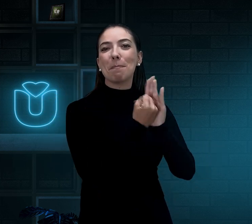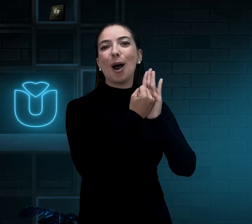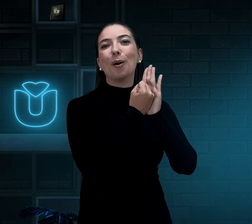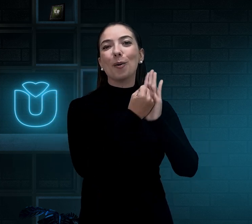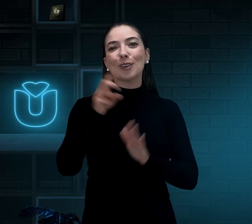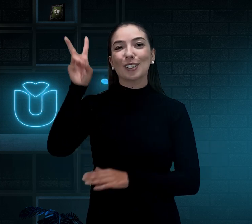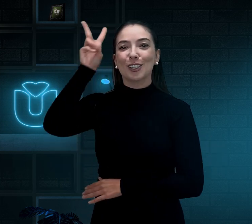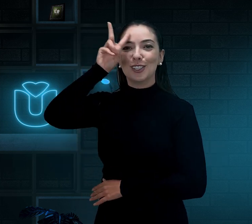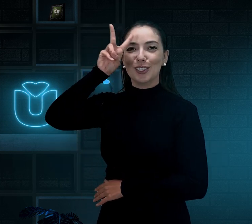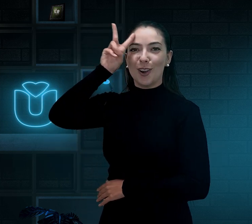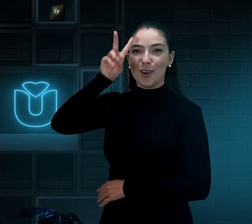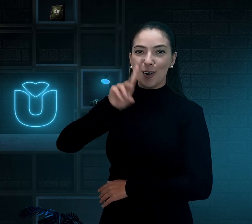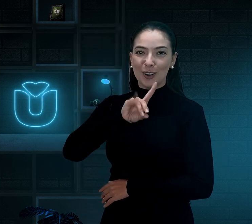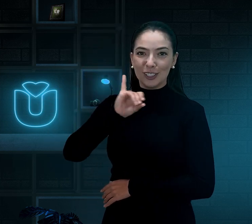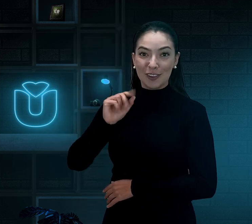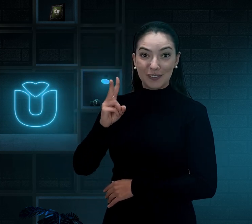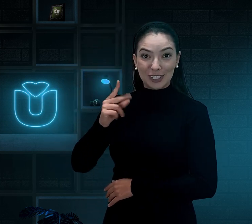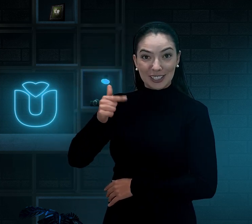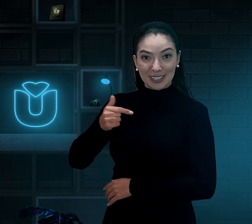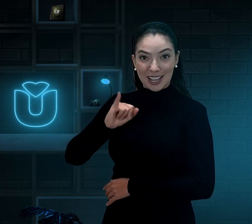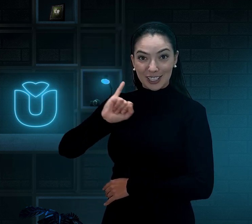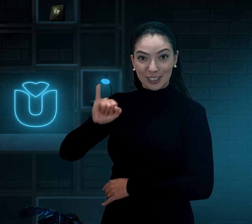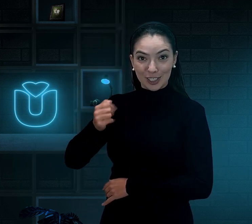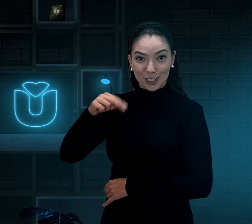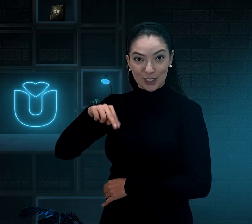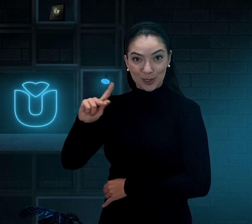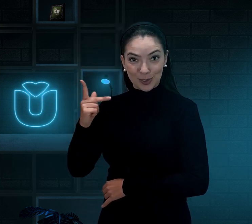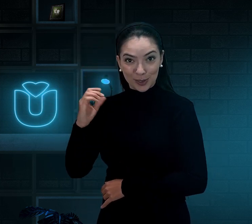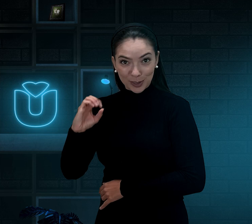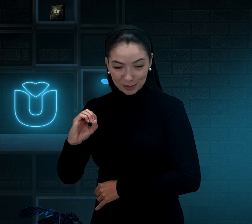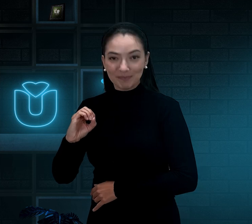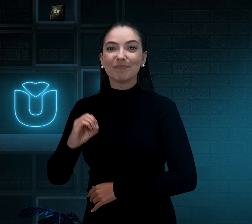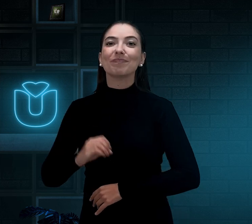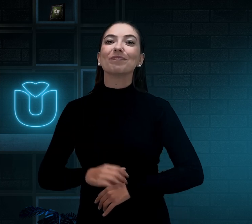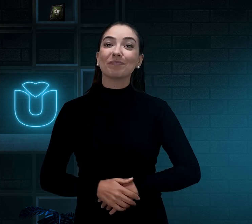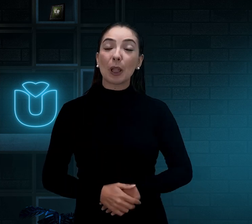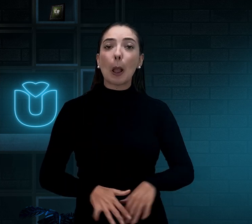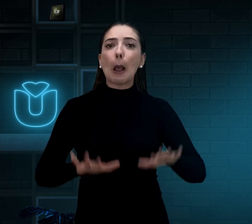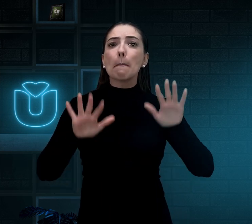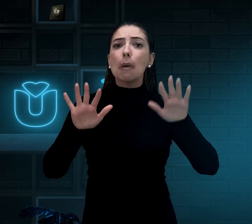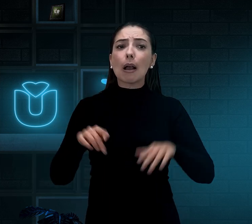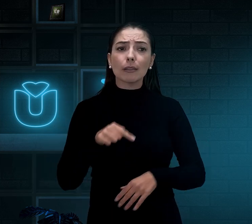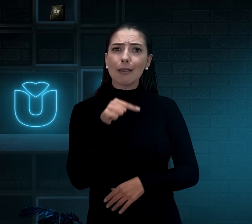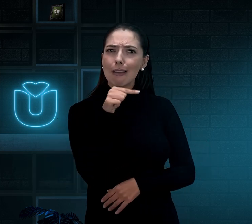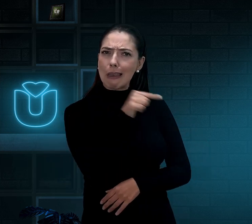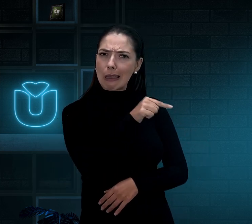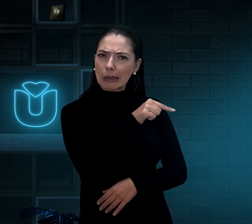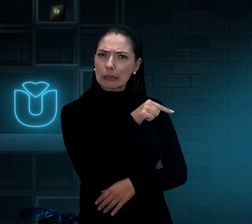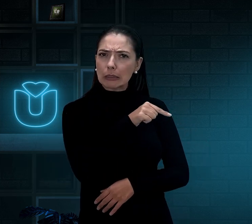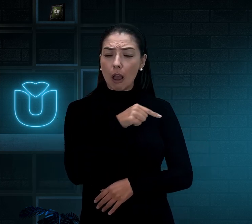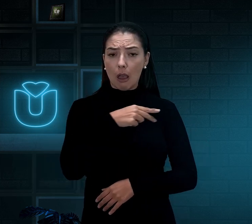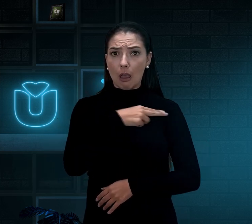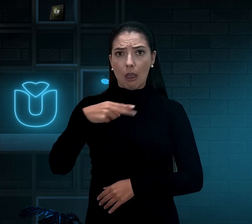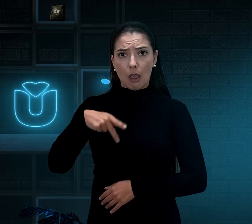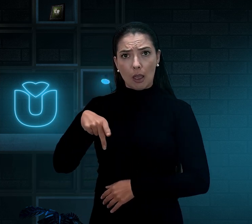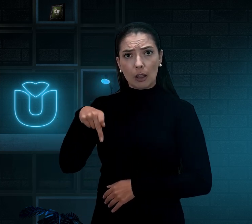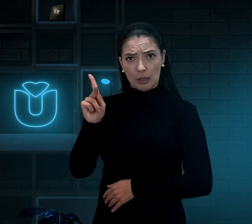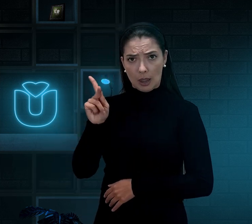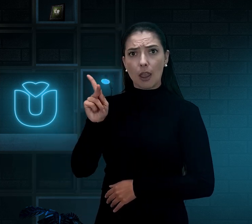Keller. Por isso que esse dia, 27 de junho, o nascimento da Ellen Keller é um dia histórico. Mas a Ellen Keller